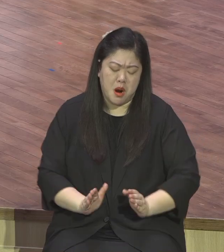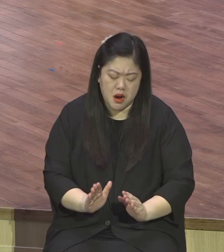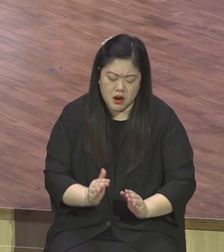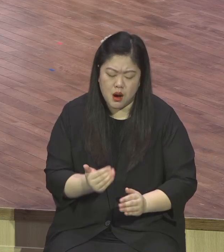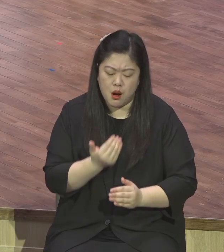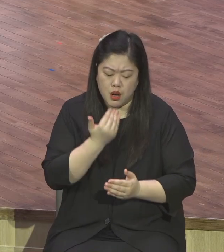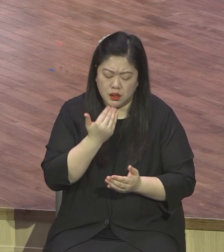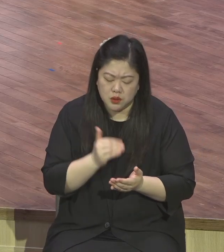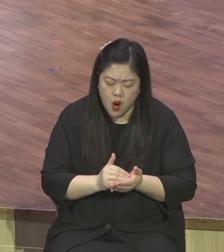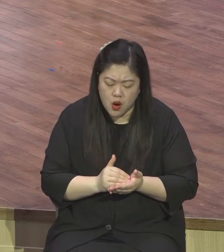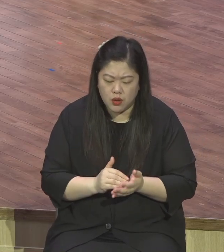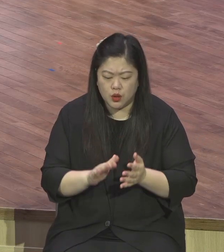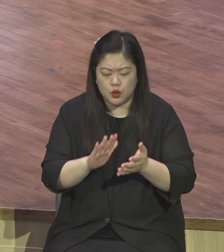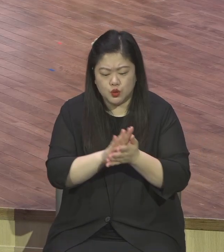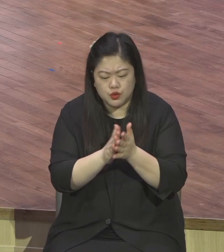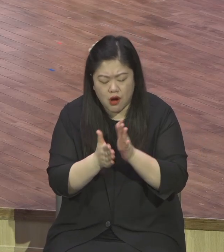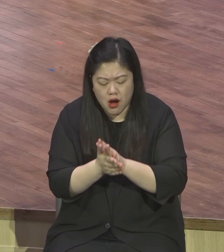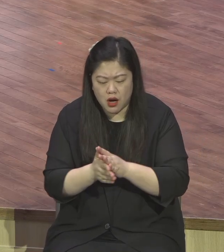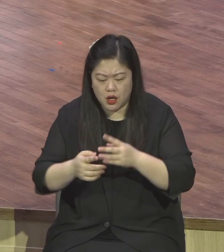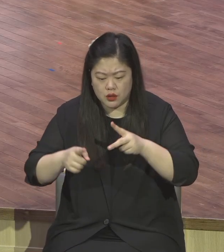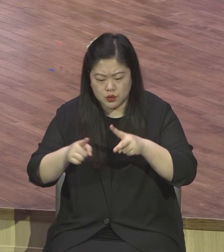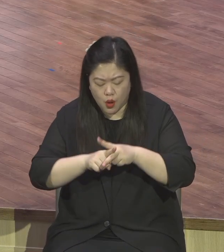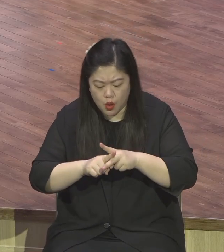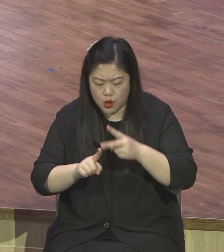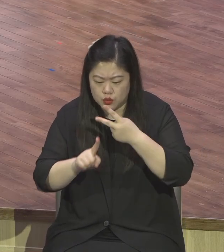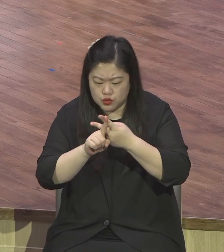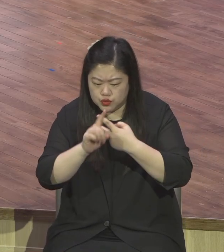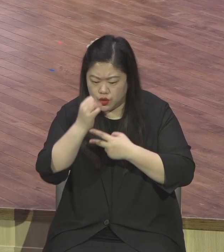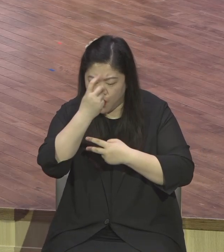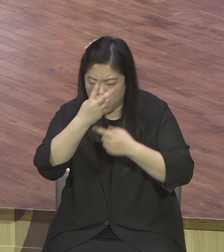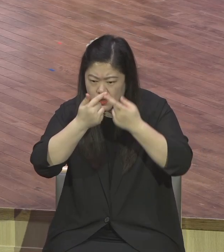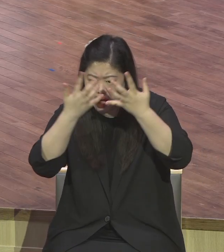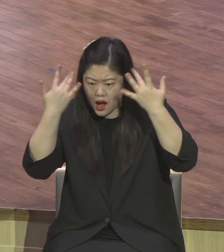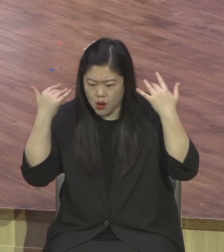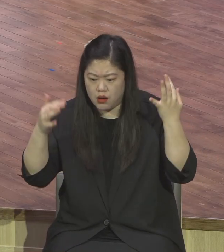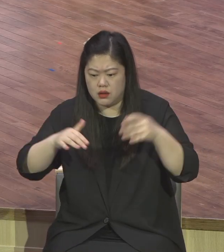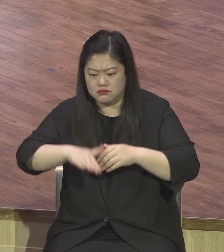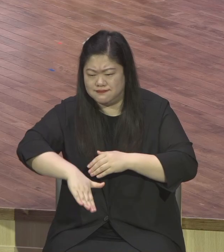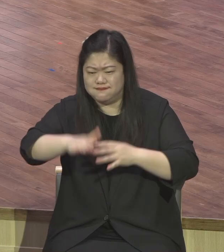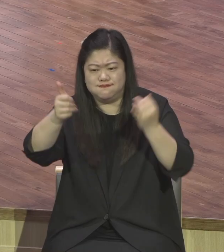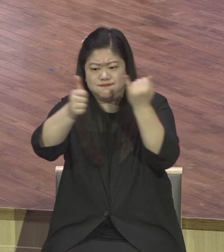아이를 낳잖아요 성장 열매를 맺잖아요. 이거 정상적인 창조 원리잖아요.